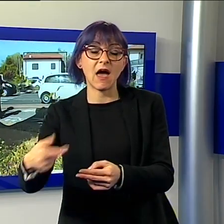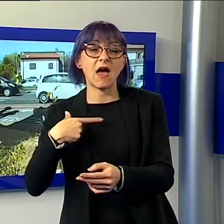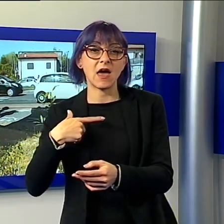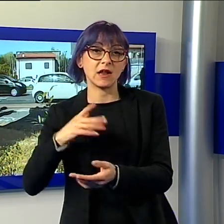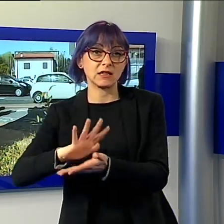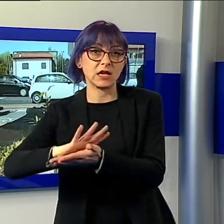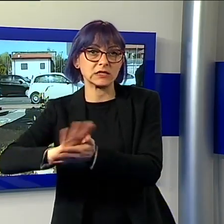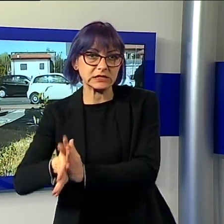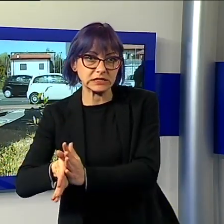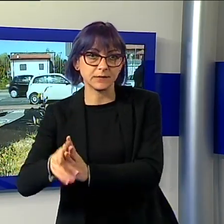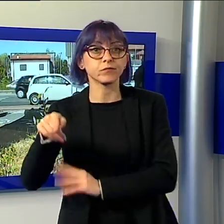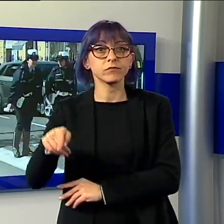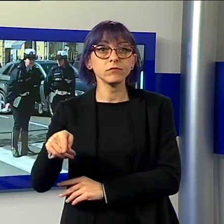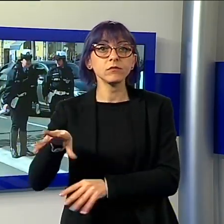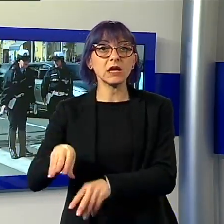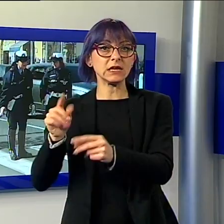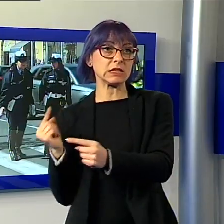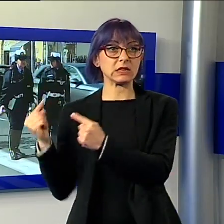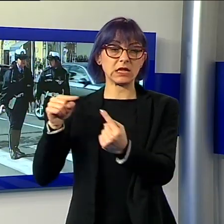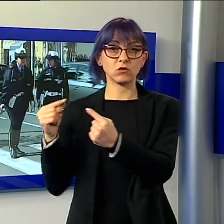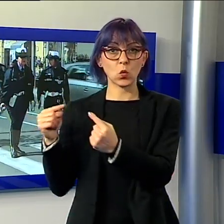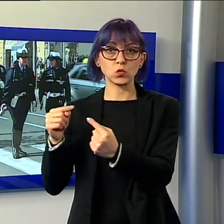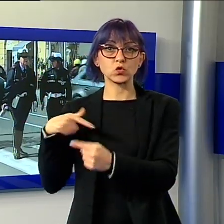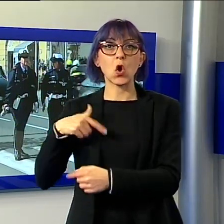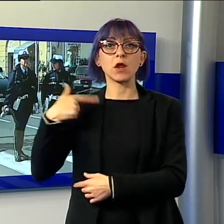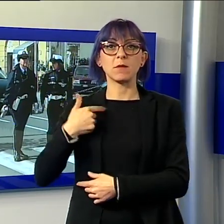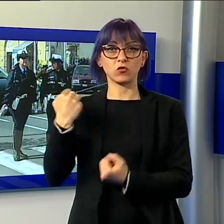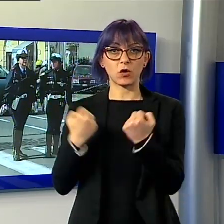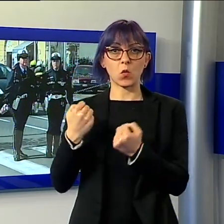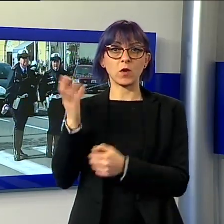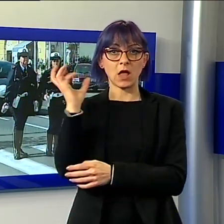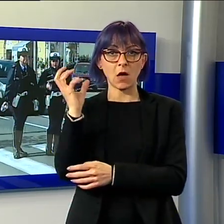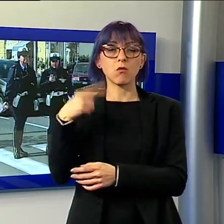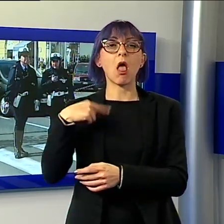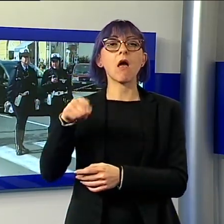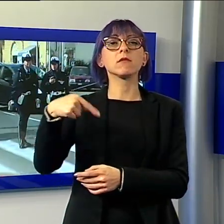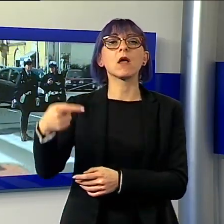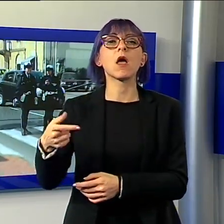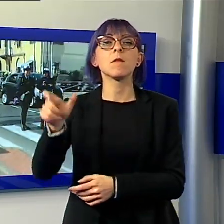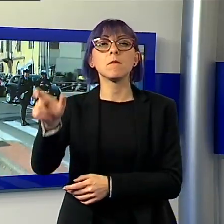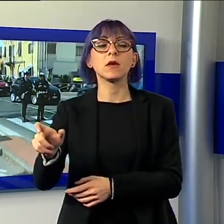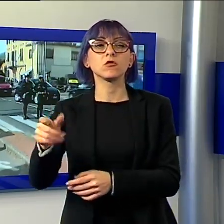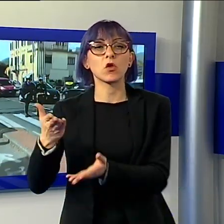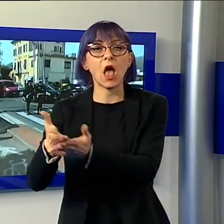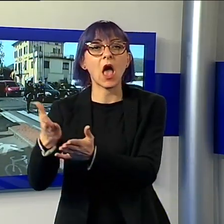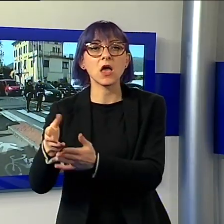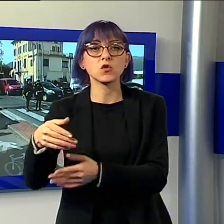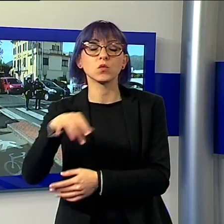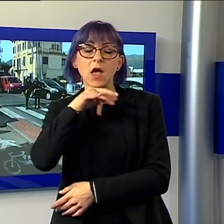professionale in pensione che, trovatasi lì per caso, stava assistendo l'anziano. Dalle parole si sarebbe passati alle spinte e l